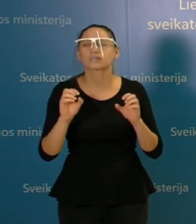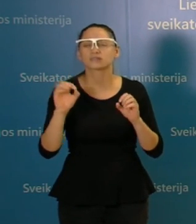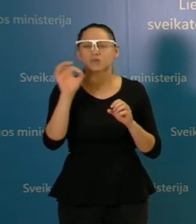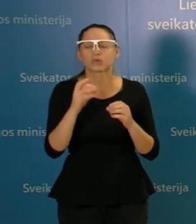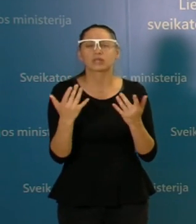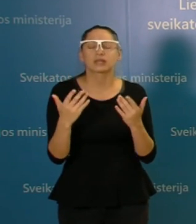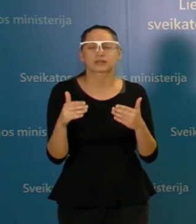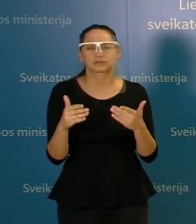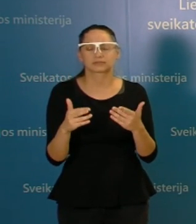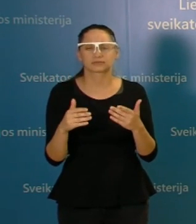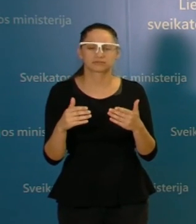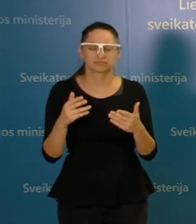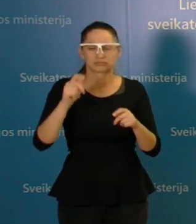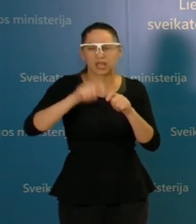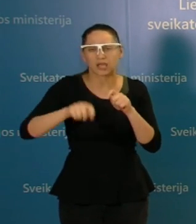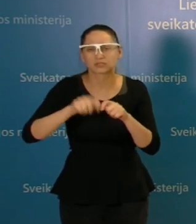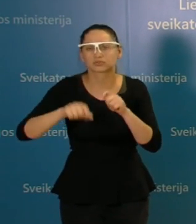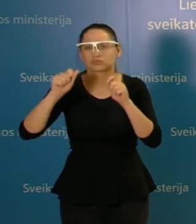aš turbūt neįvardinsiu.